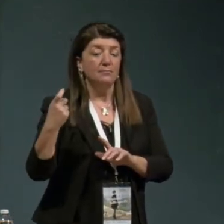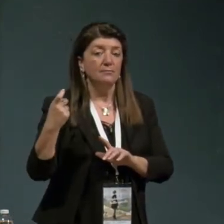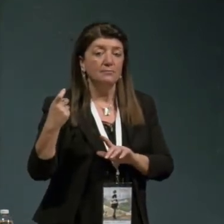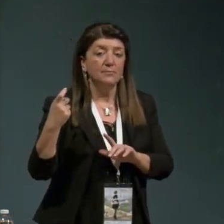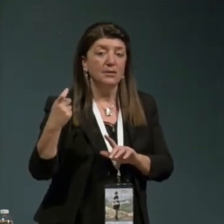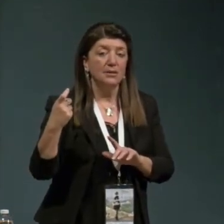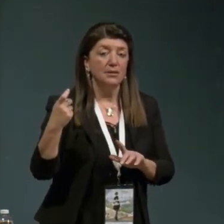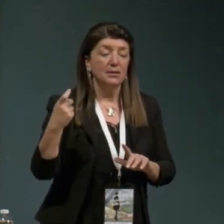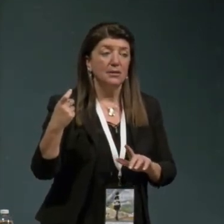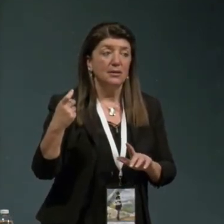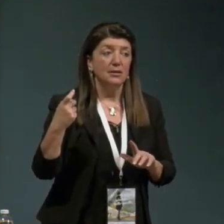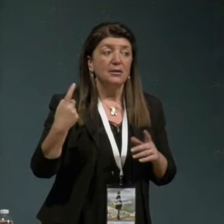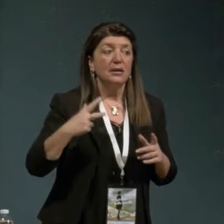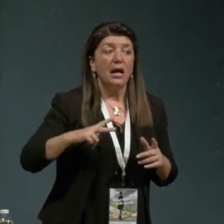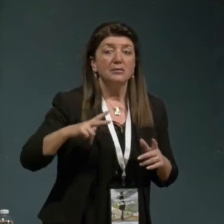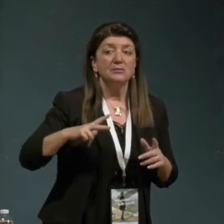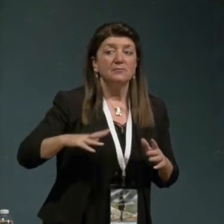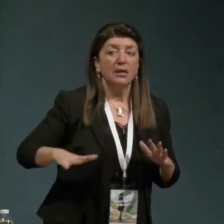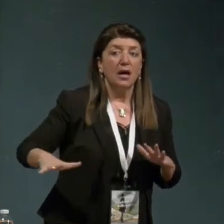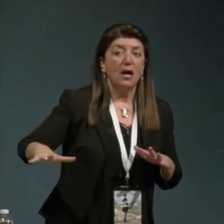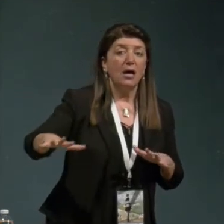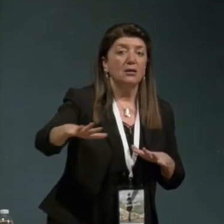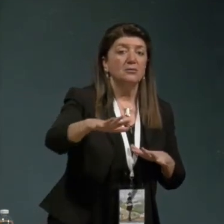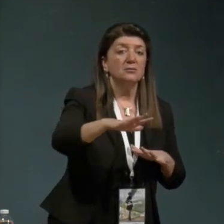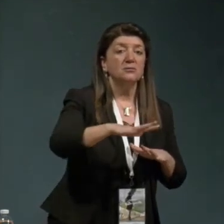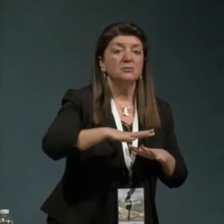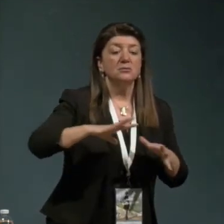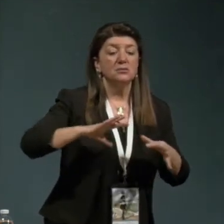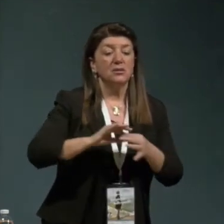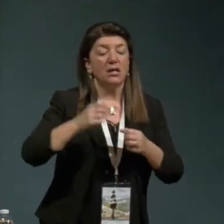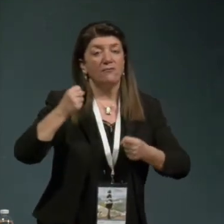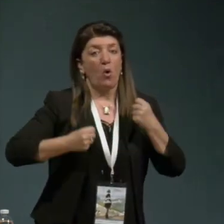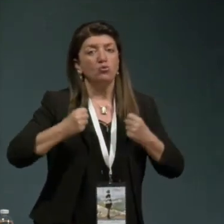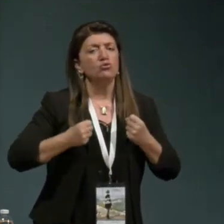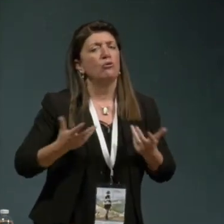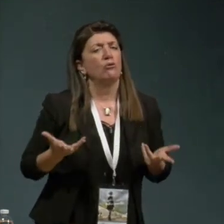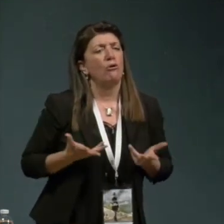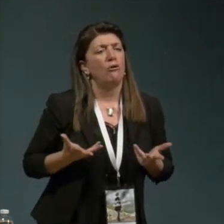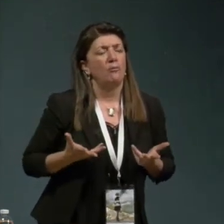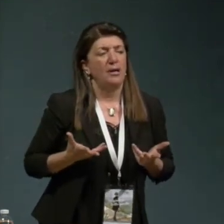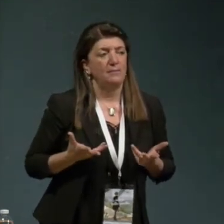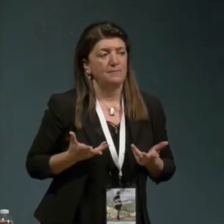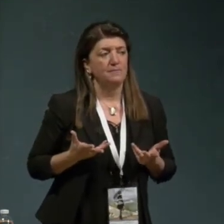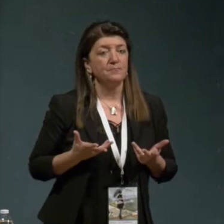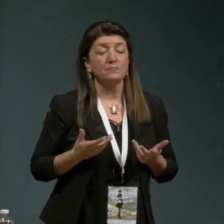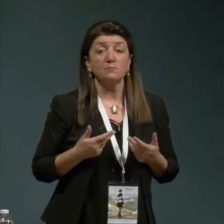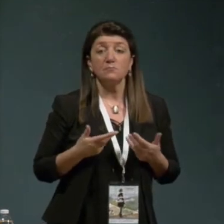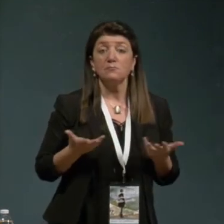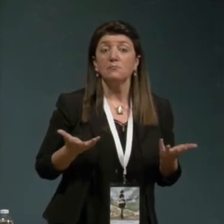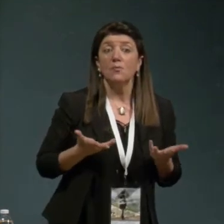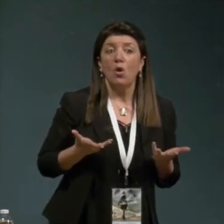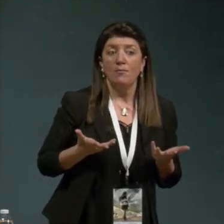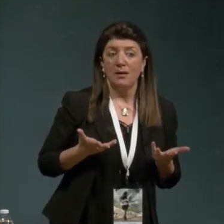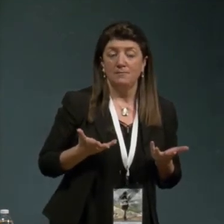speranza della rivoluzione come poco come perché il